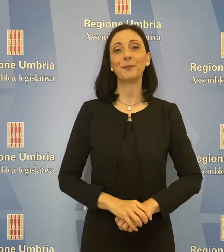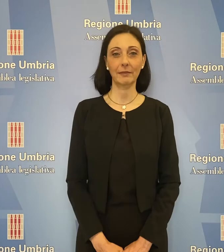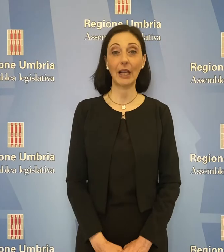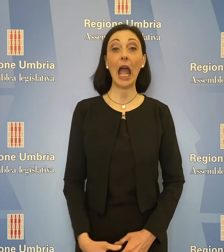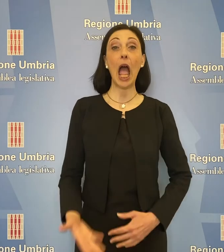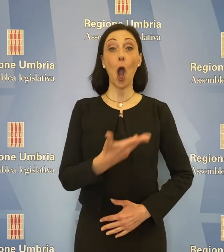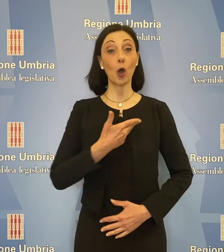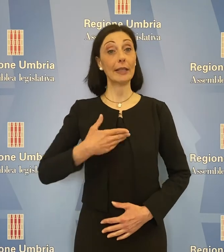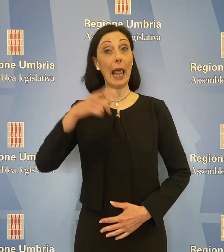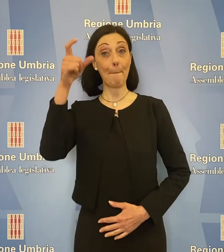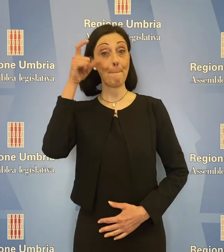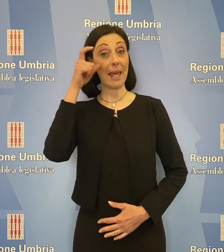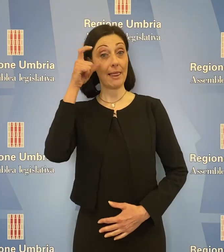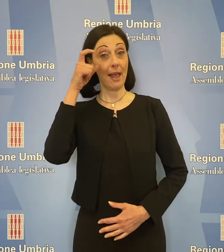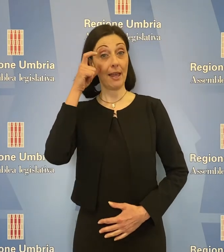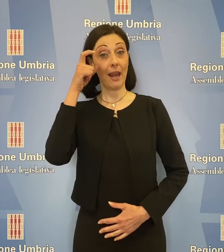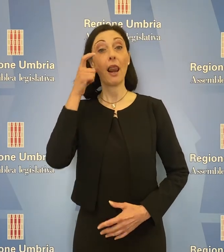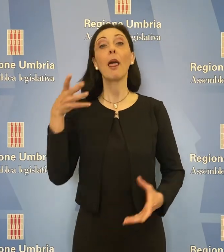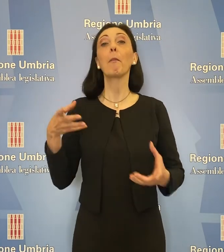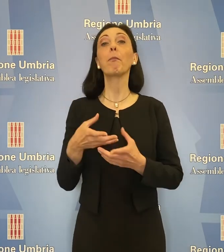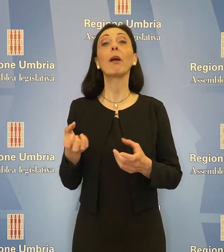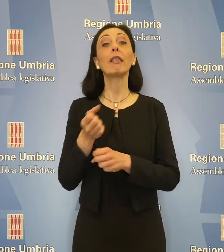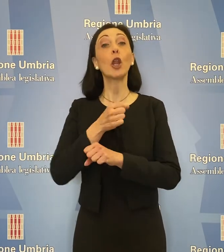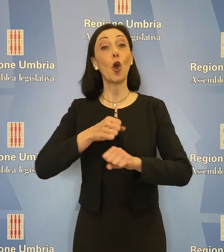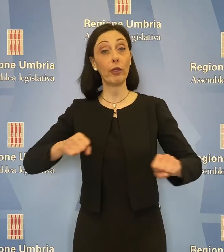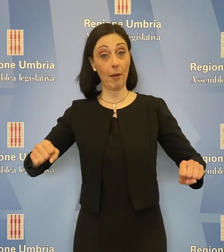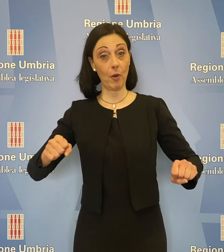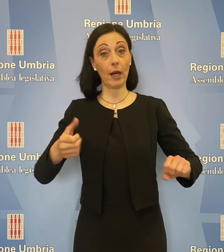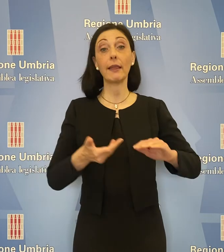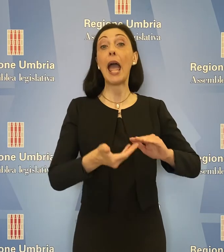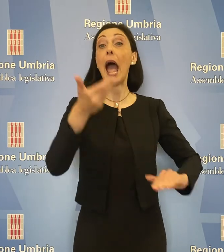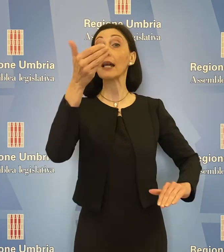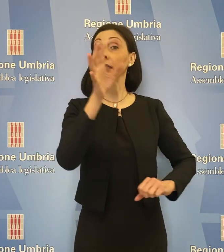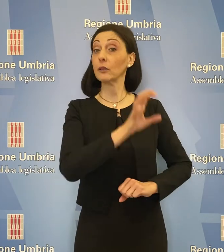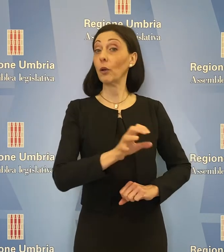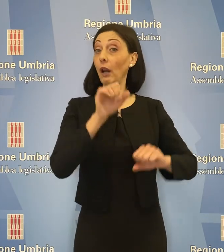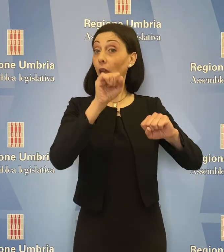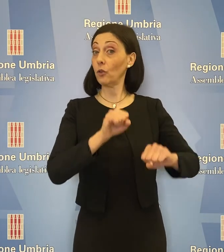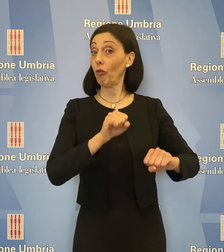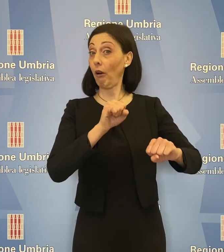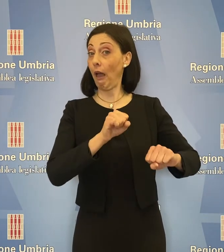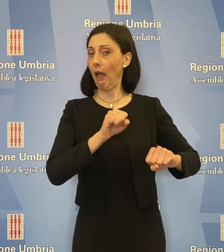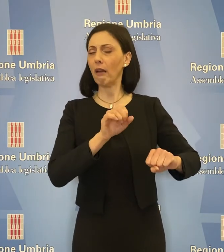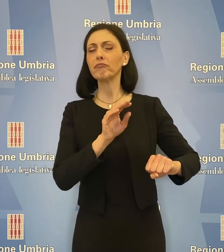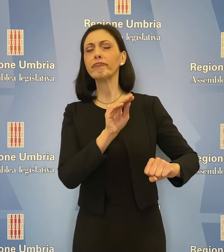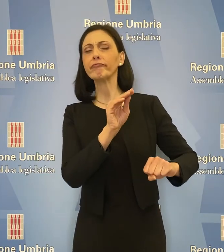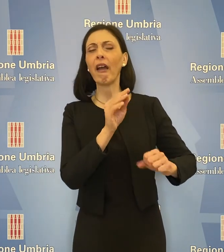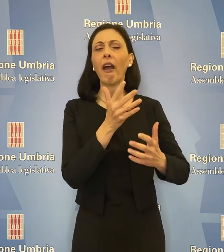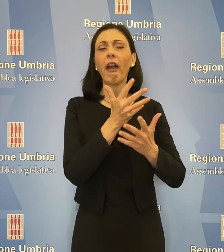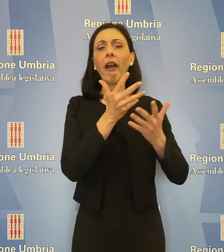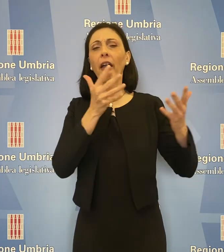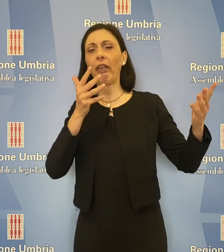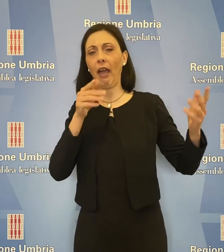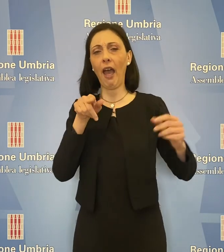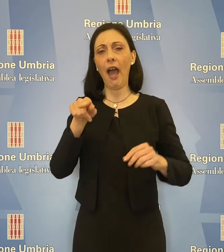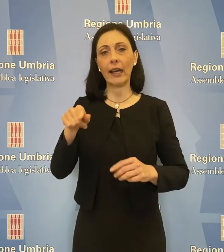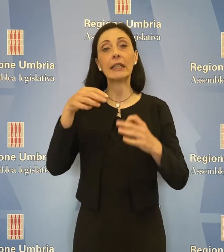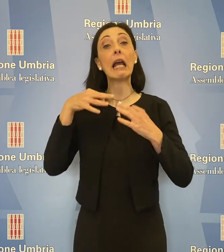Il consigliere Bettarelli del Partito Democratico ha chiesto all'assessore regionale alla sanità chiarezza sul futuro dell'istituto di